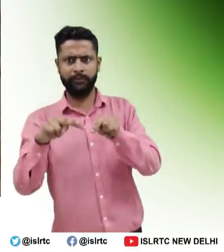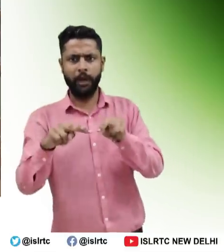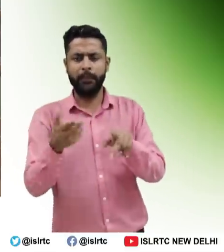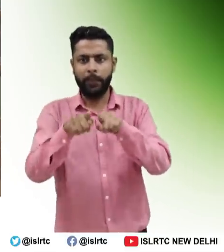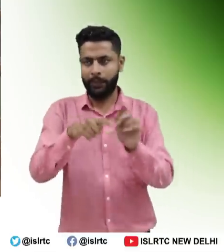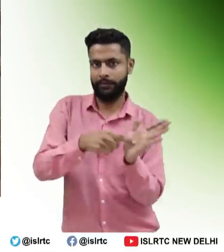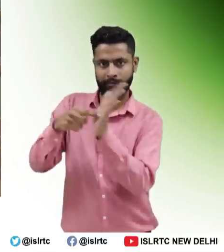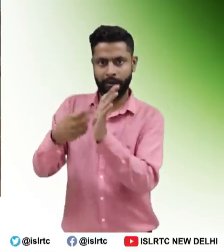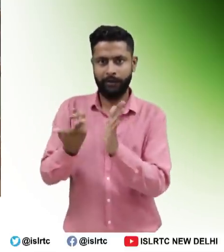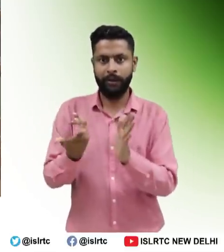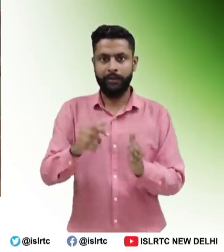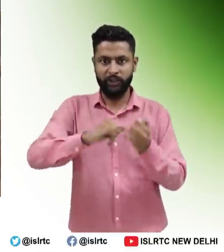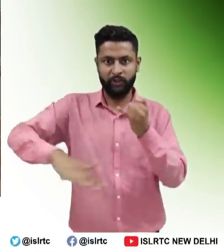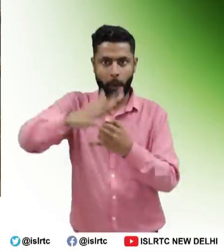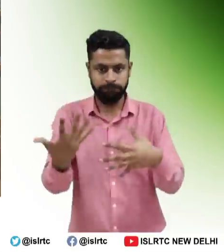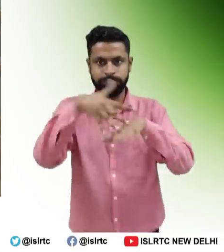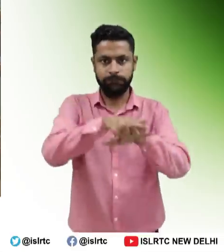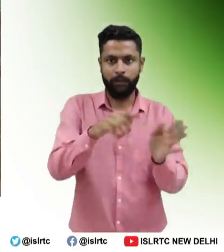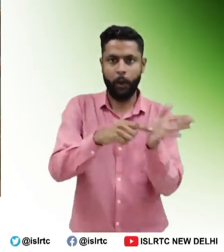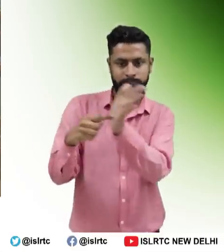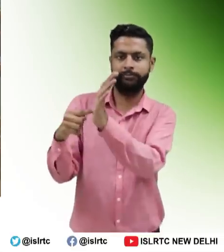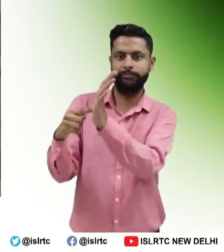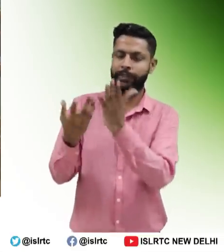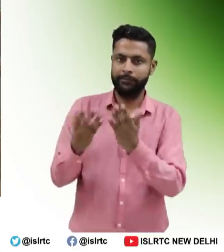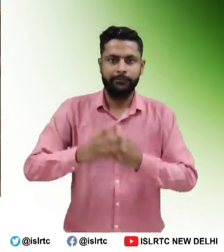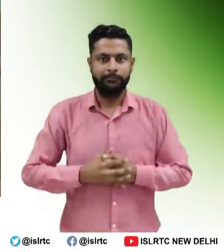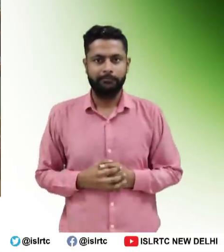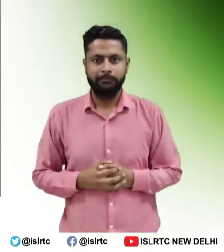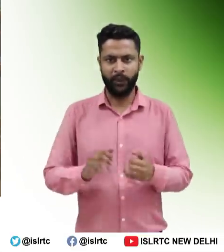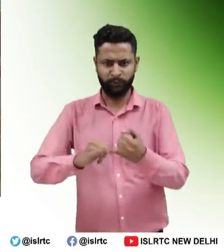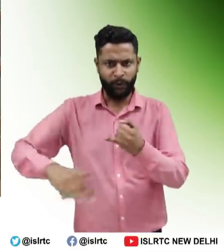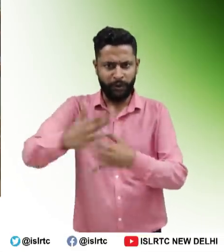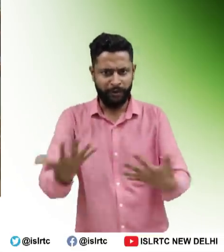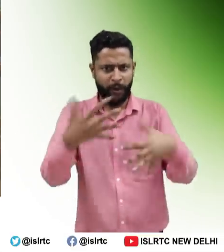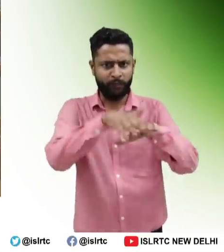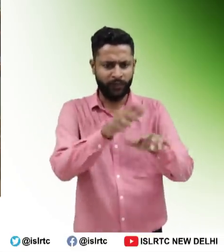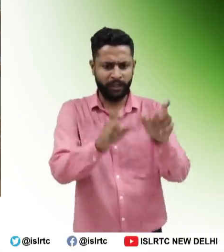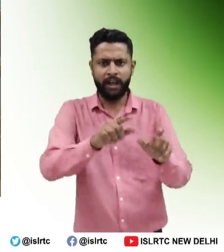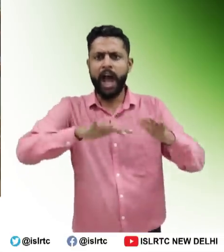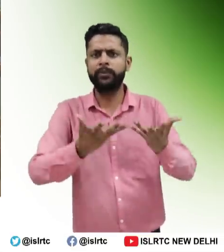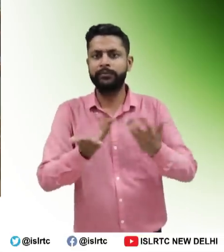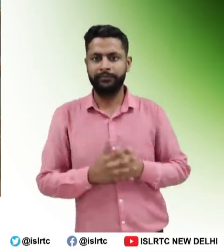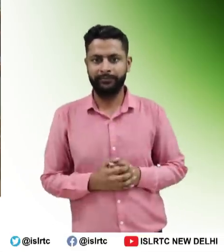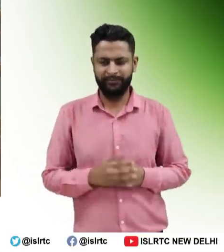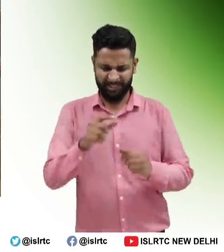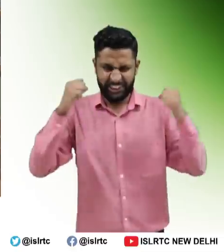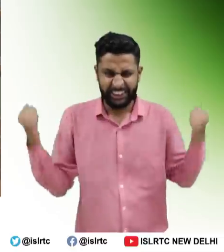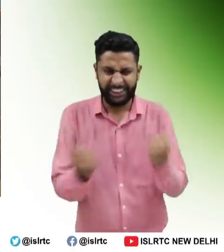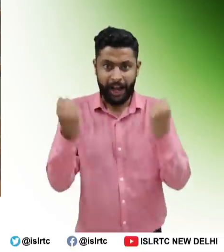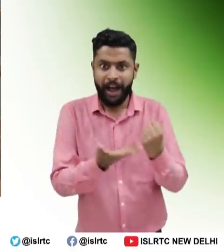हर्दिक सुब कामनाय देती हूं में अंतरास्थ्य संकेतिक भासा दिवस के कार्यक्रम के सफल आयोजन